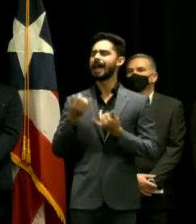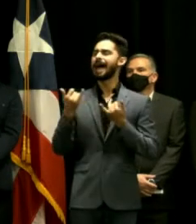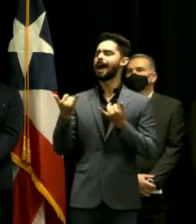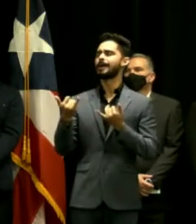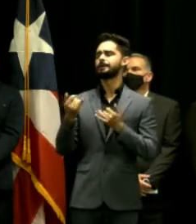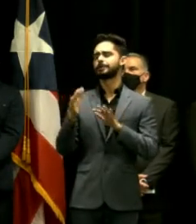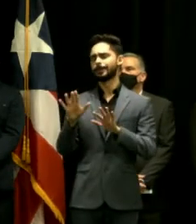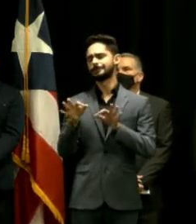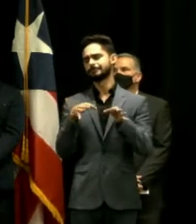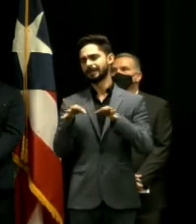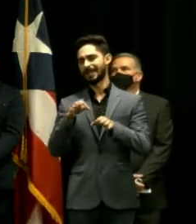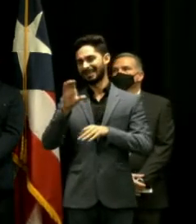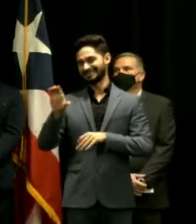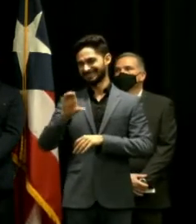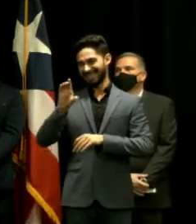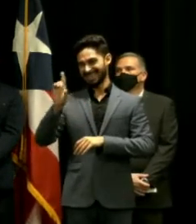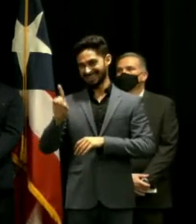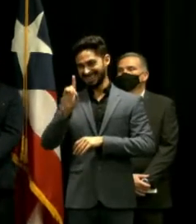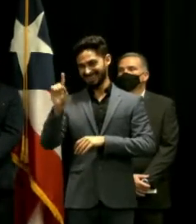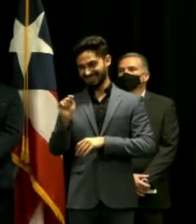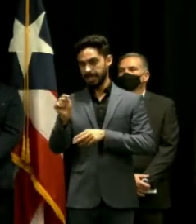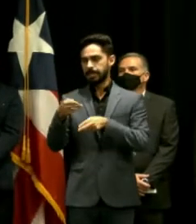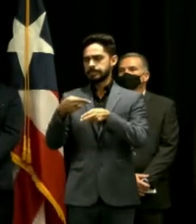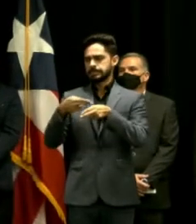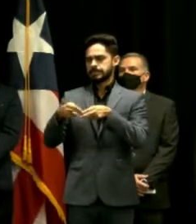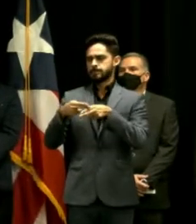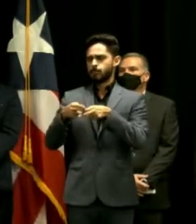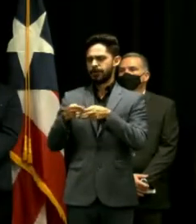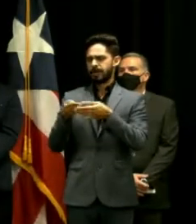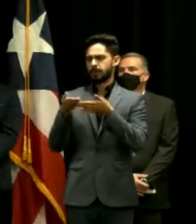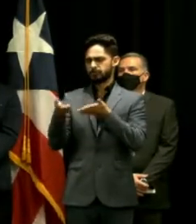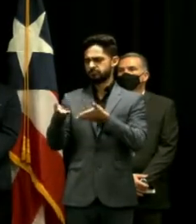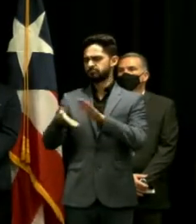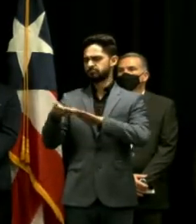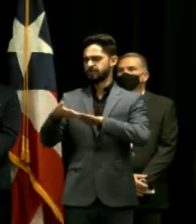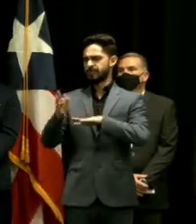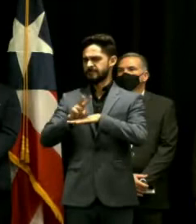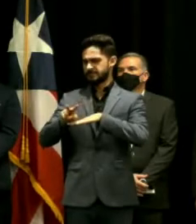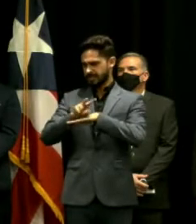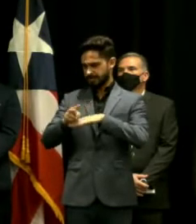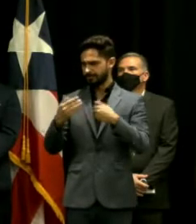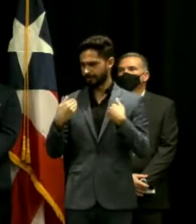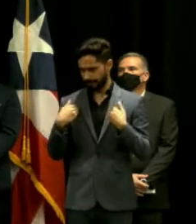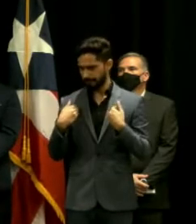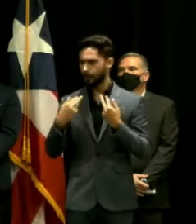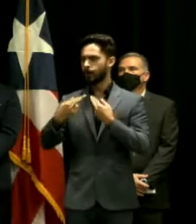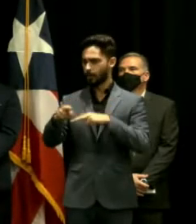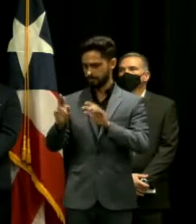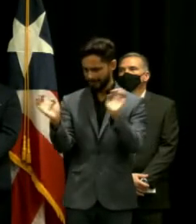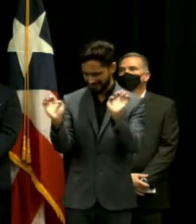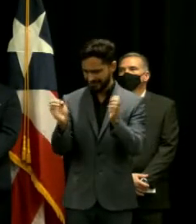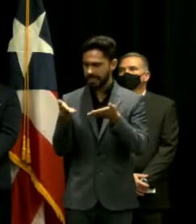vamos a llamarle temporero operando en Vieques que tiene una sala de emergencia